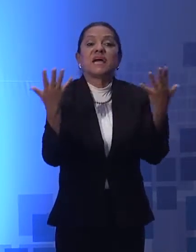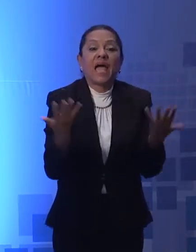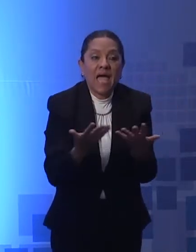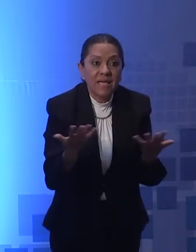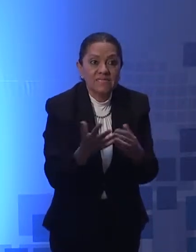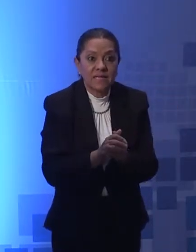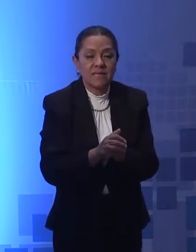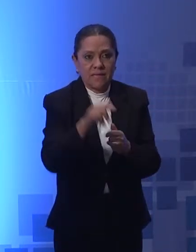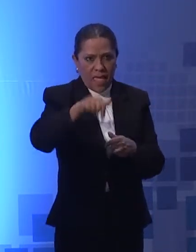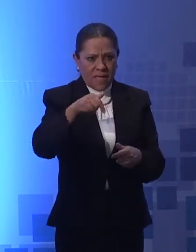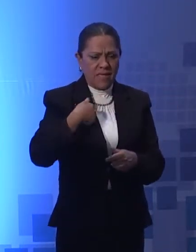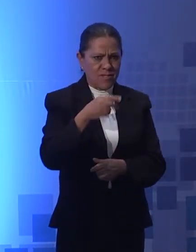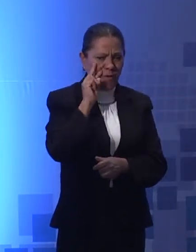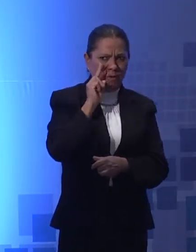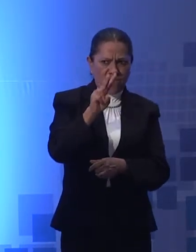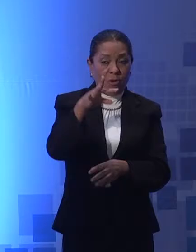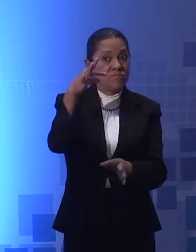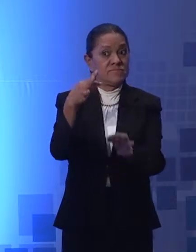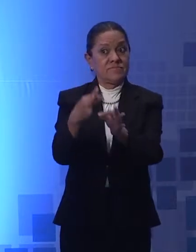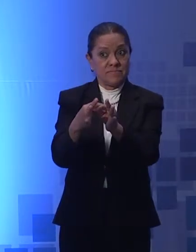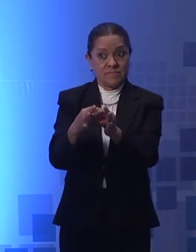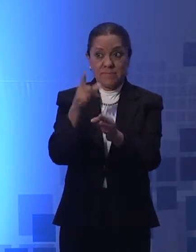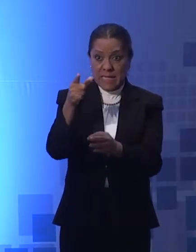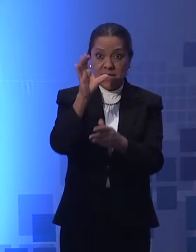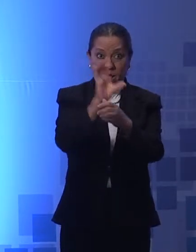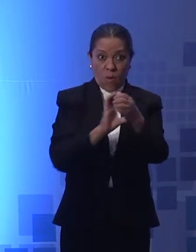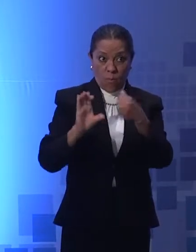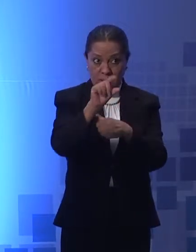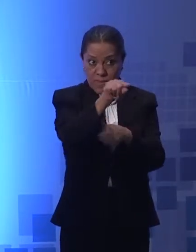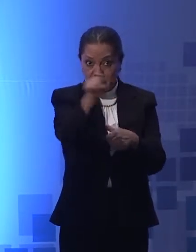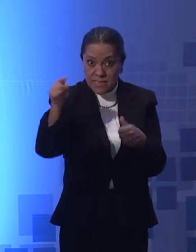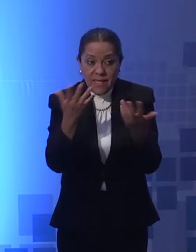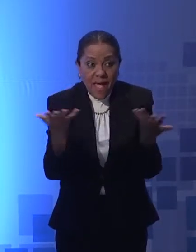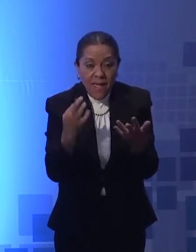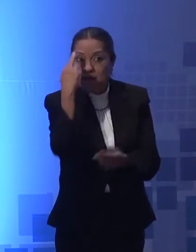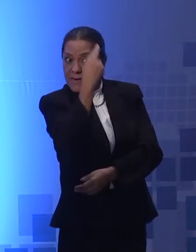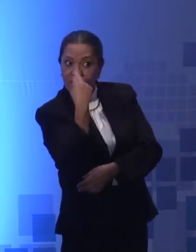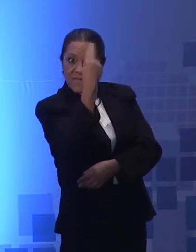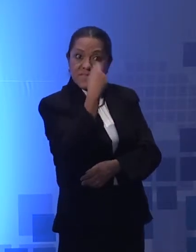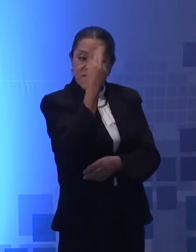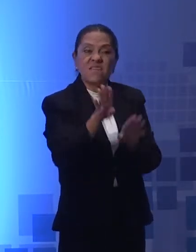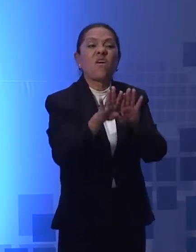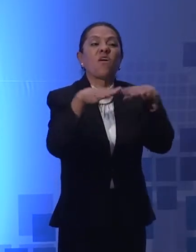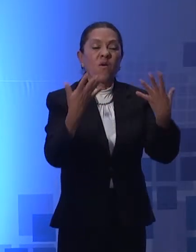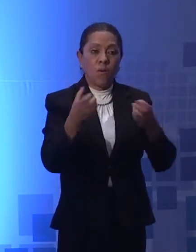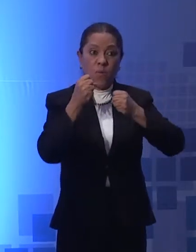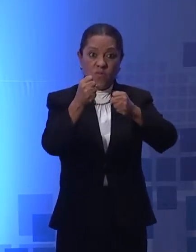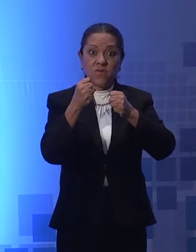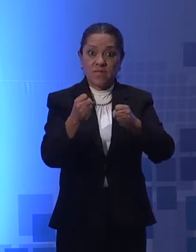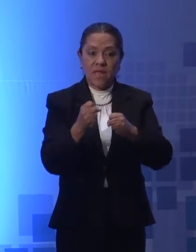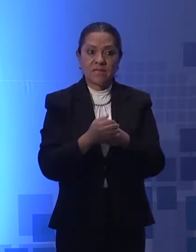y aquí yo veo la pertinencia de que la Coparmex lo haga, revisar cómo fortalecer